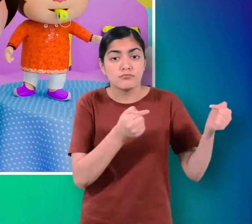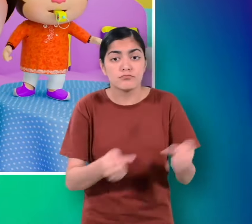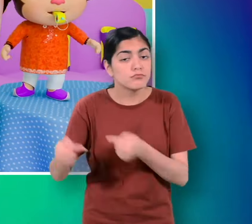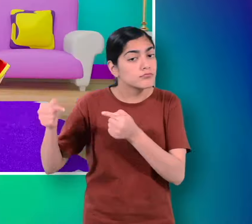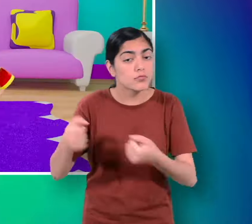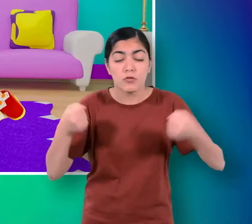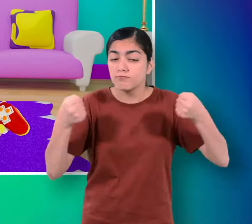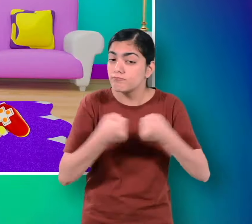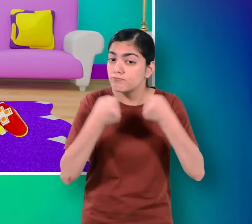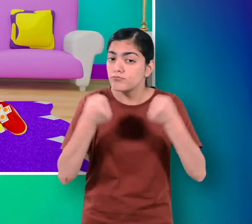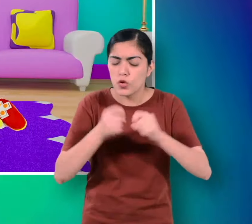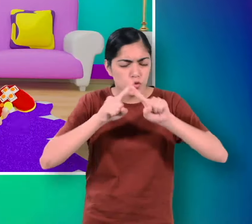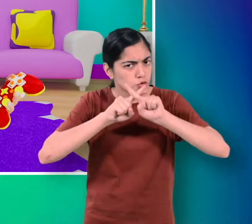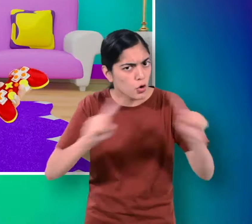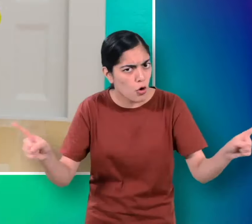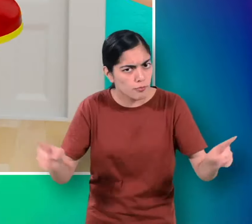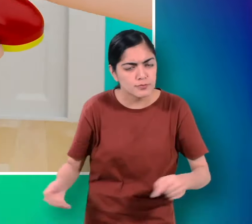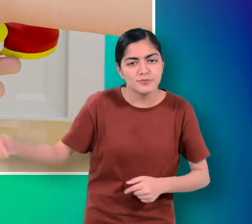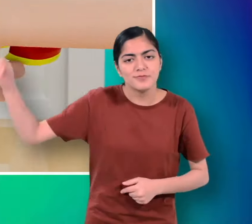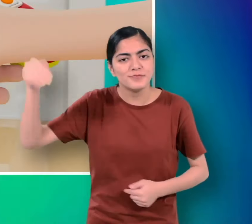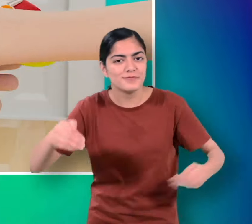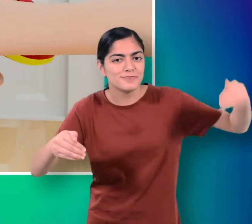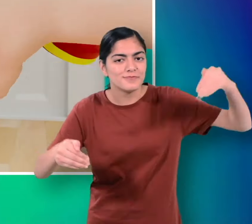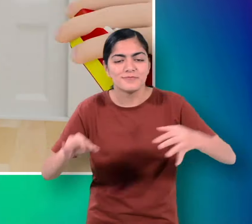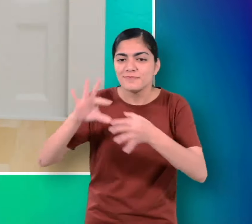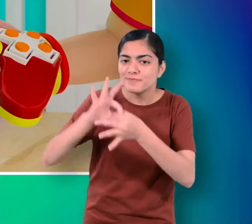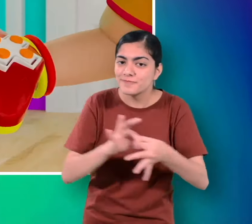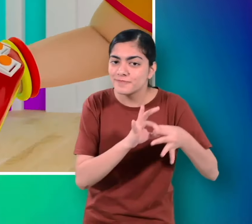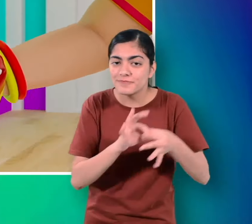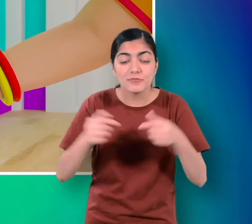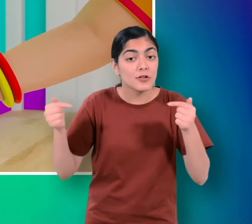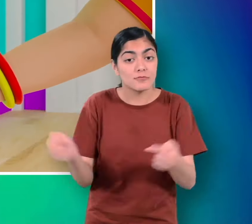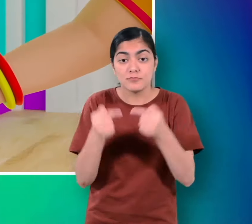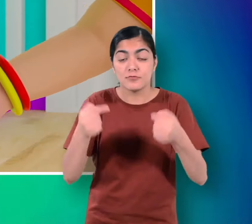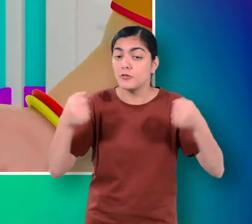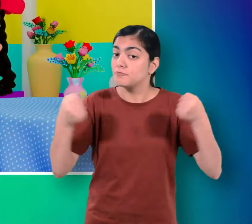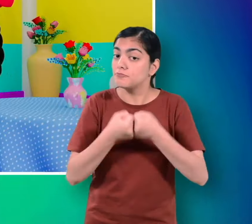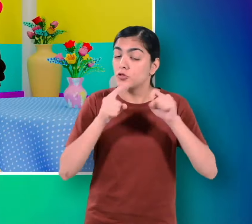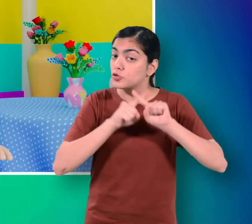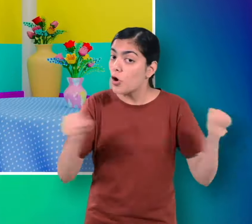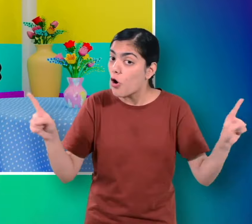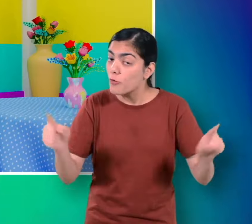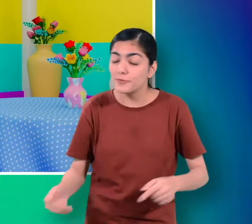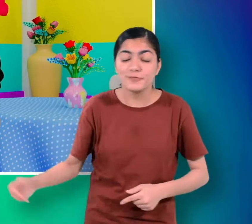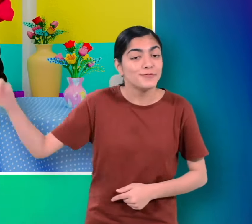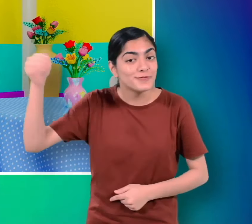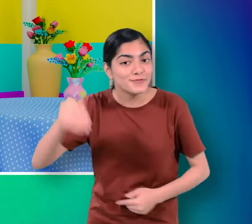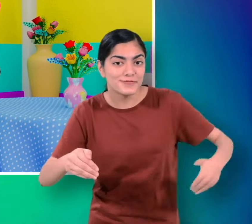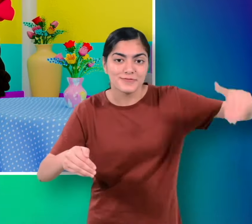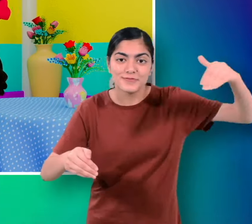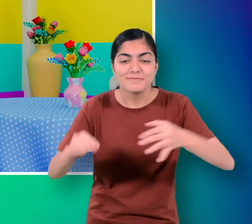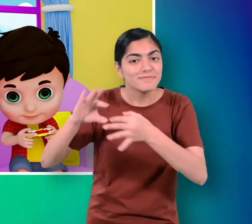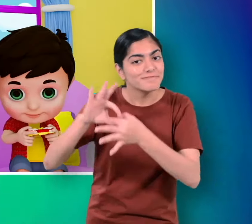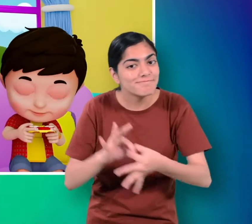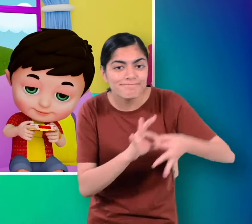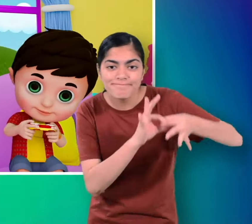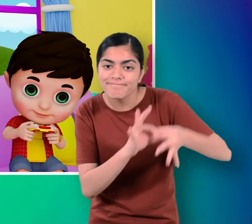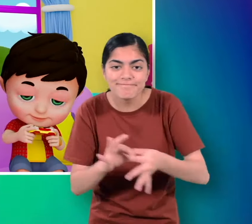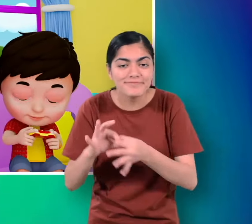कभी न लड़ना न जगड़ना आपस में तुम मिलकर रहना कभी न लड़ना न जगड़ना आपस में तुम